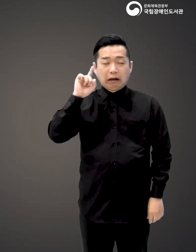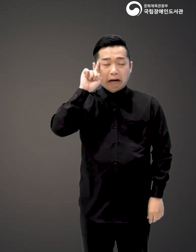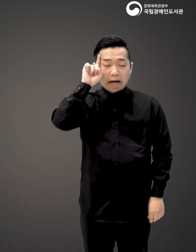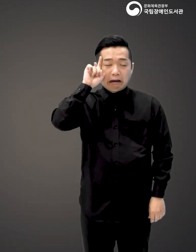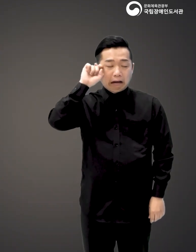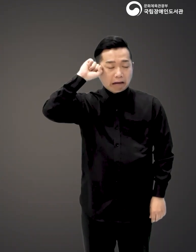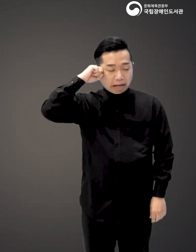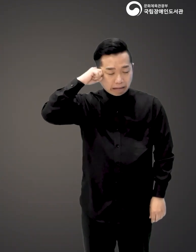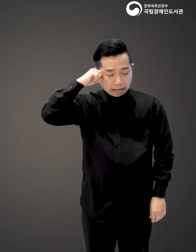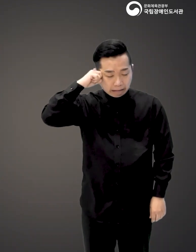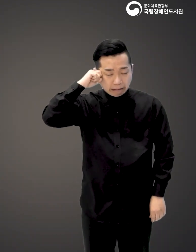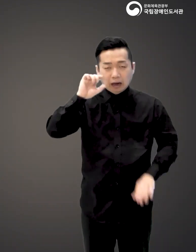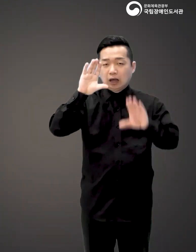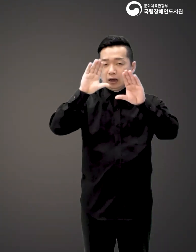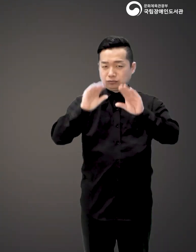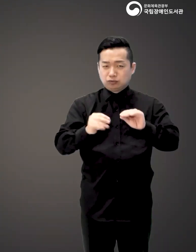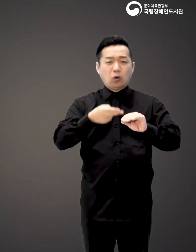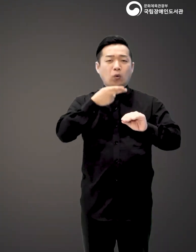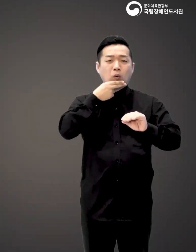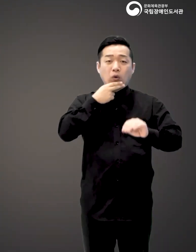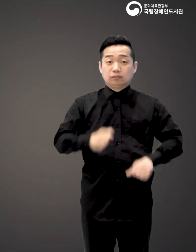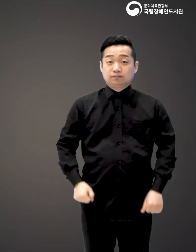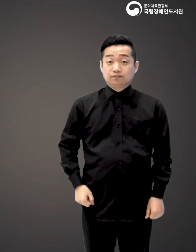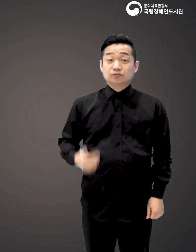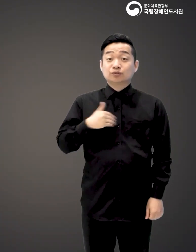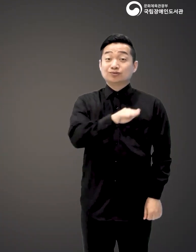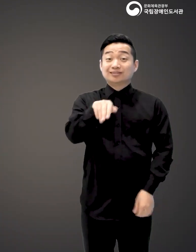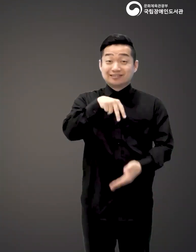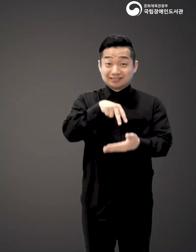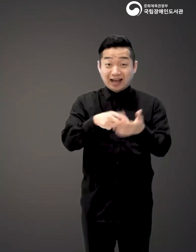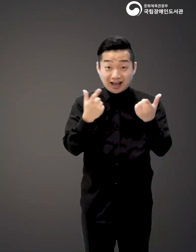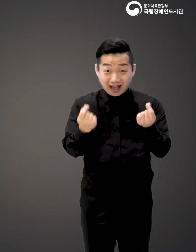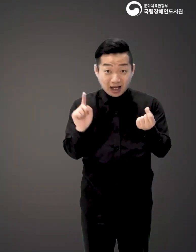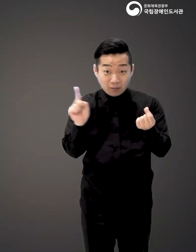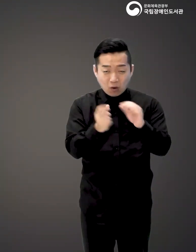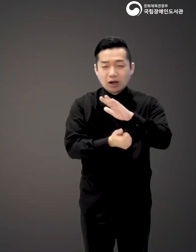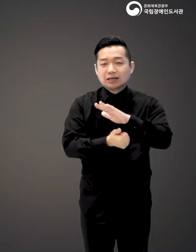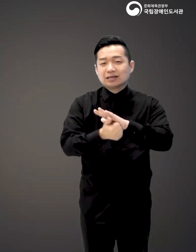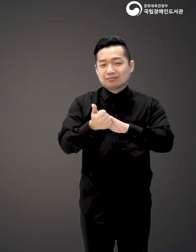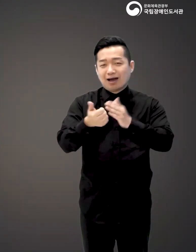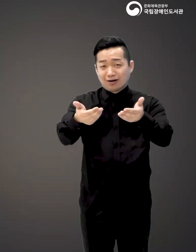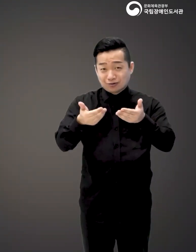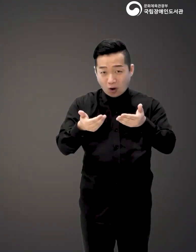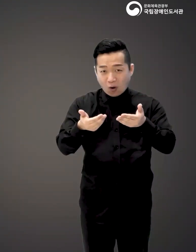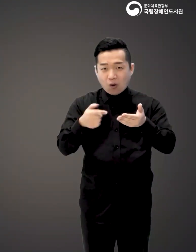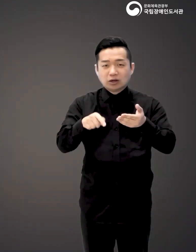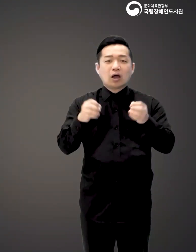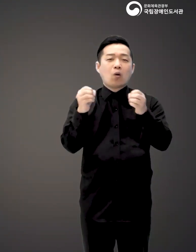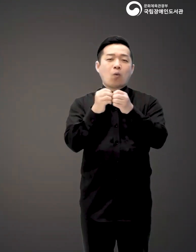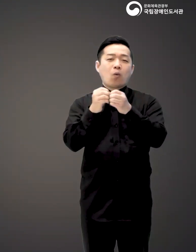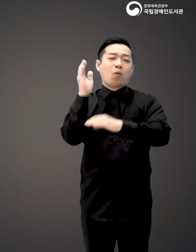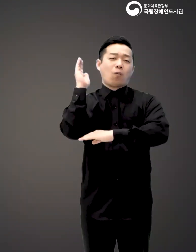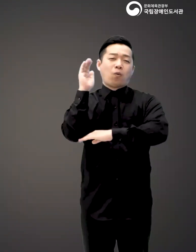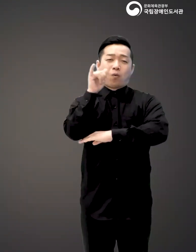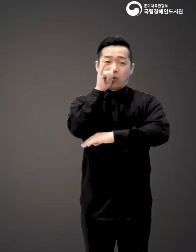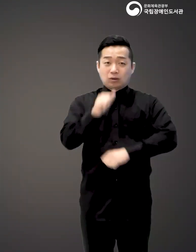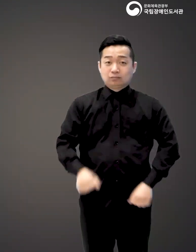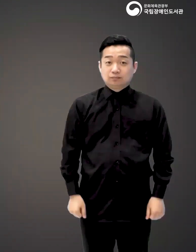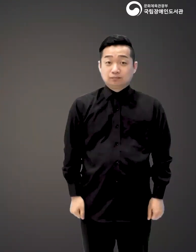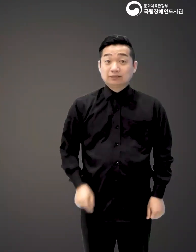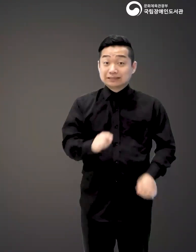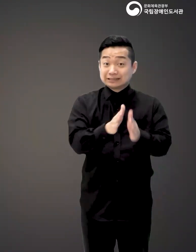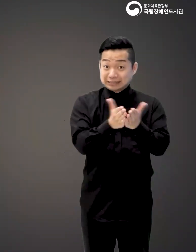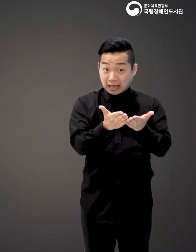즉근거림은 쉬이 사라지지를 않죠. 그런 우리들에게 한 줄기 희망과도 같은 무려 소설이 있습니다.